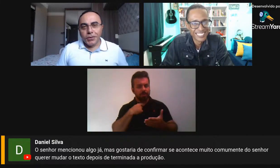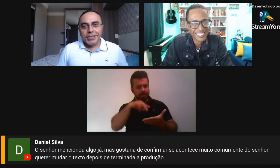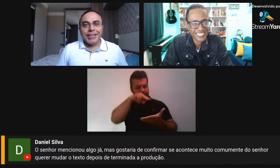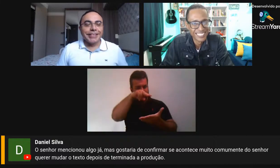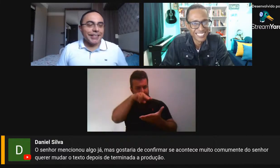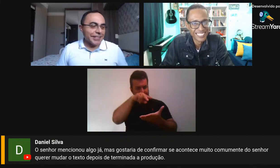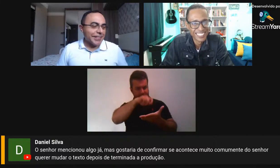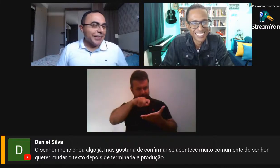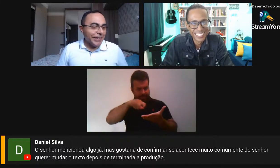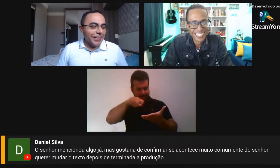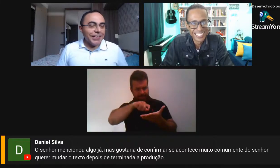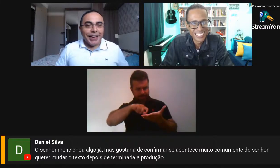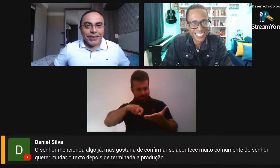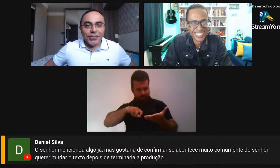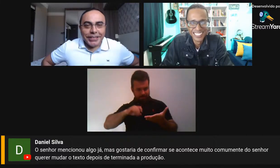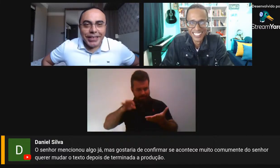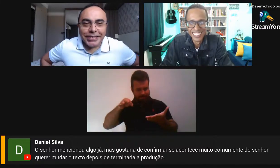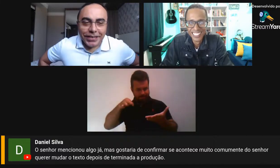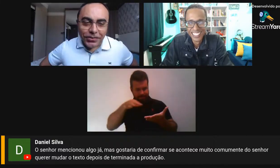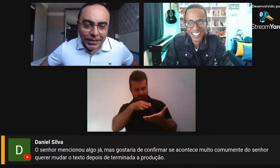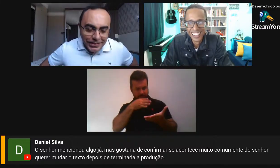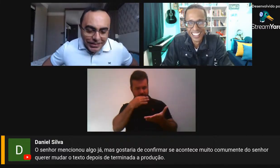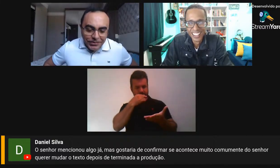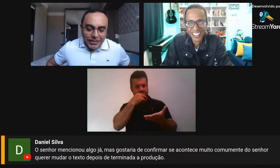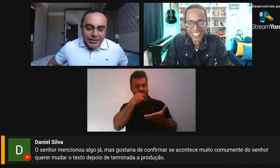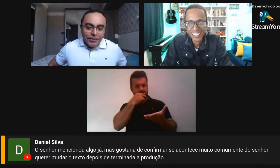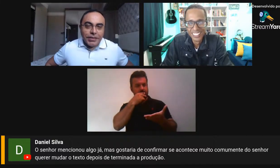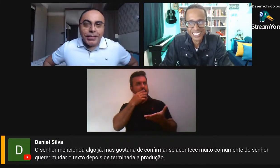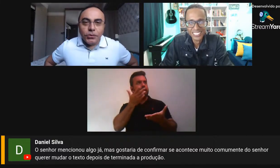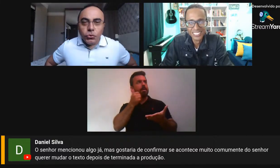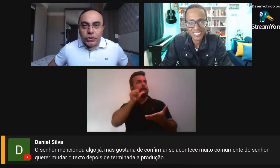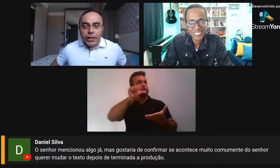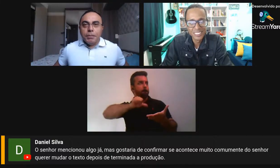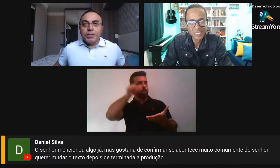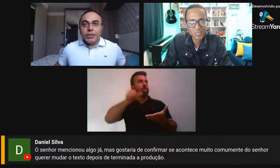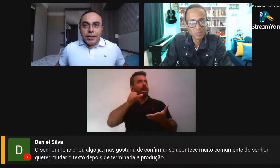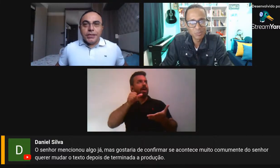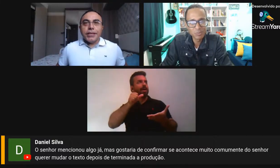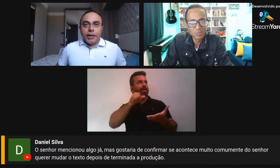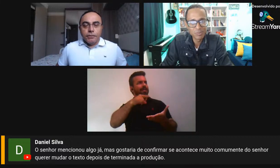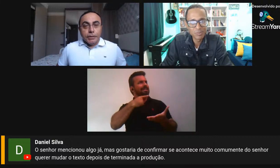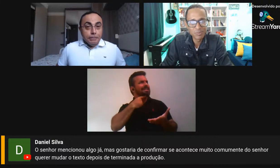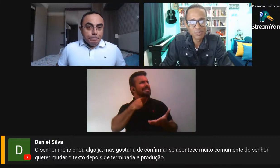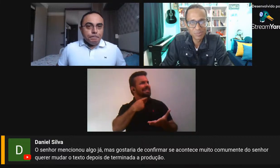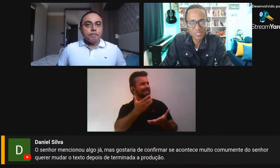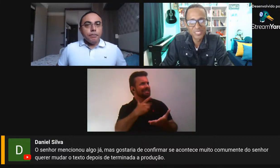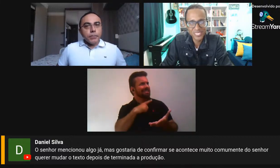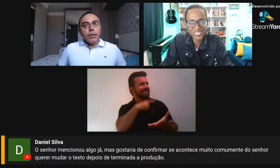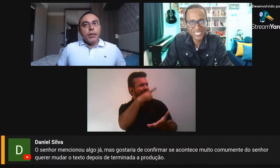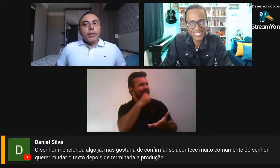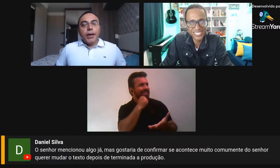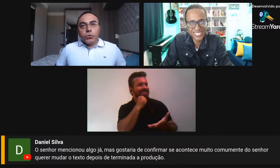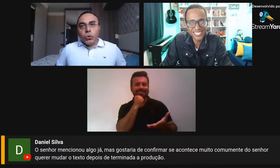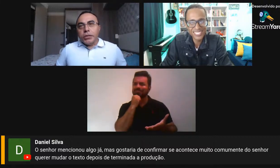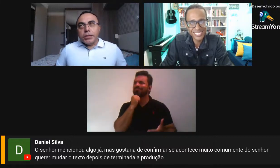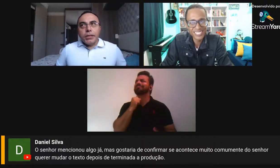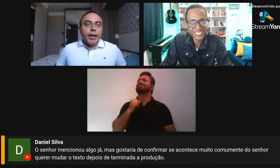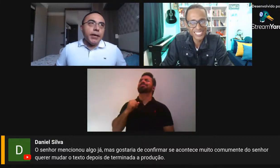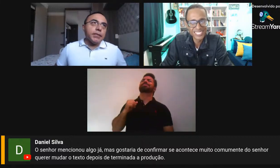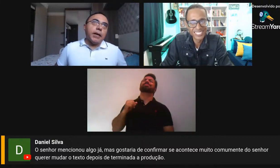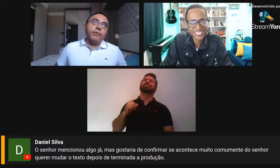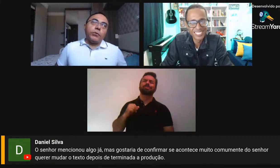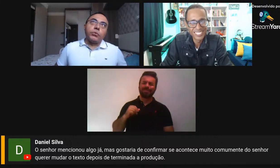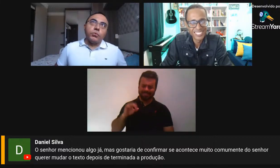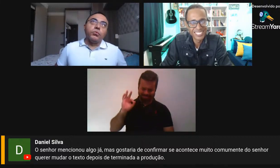Com certeza, acontece, acontece, na verdade, é um dos dramas de quem escreve, tem autores